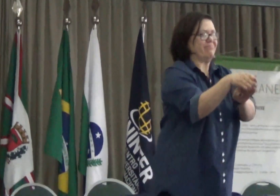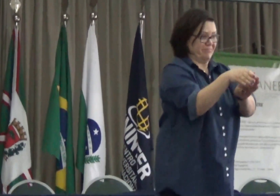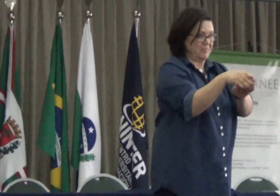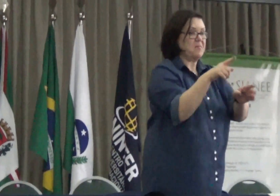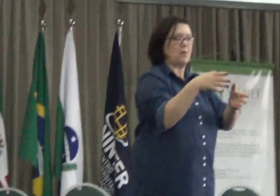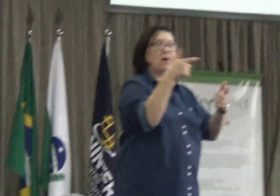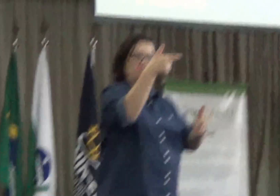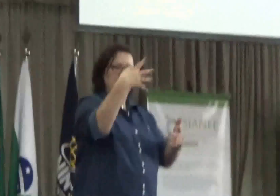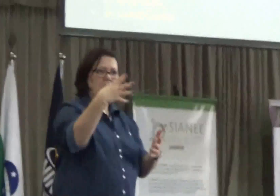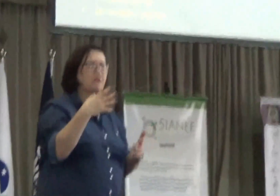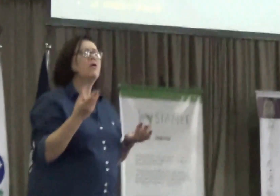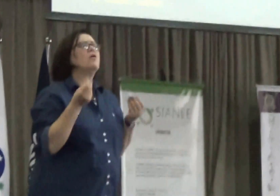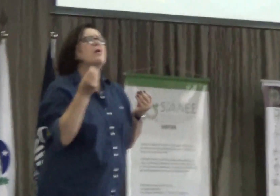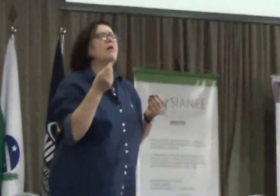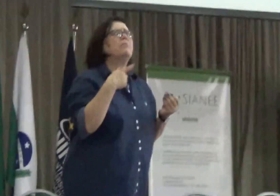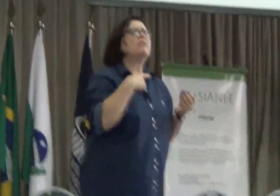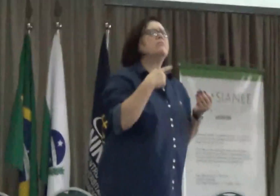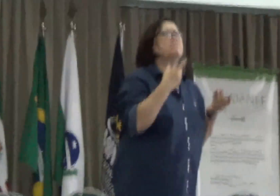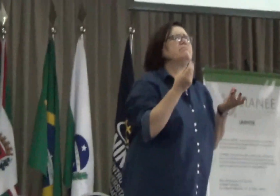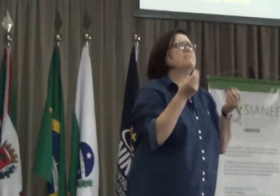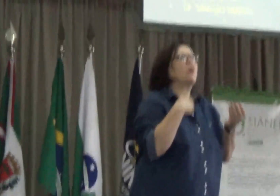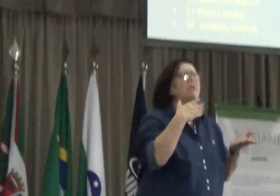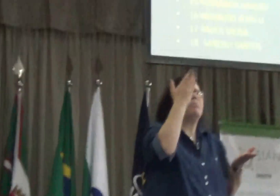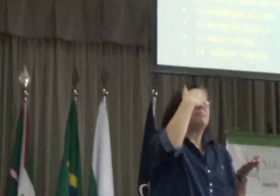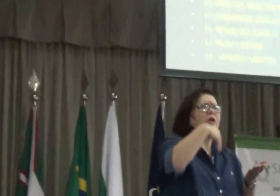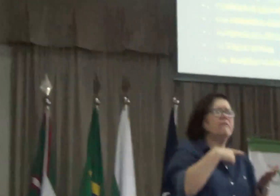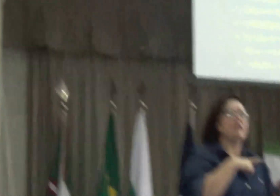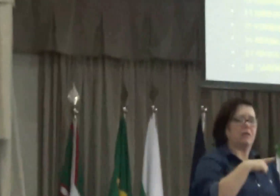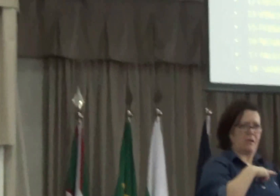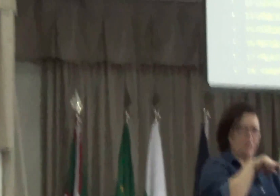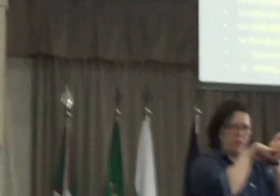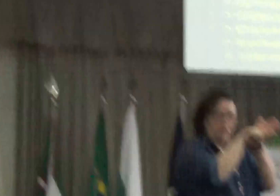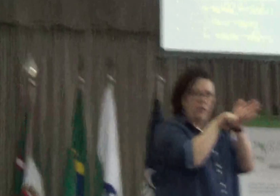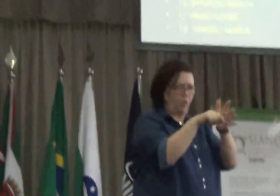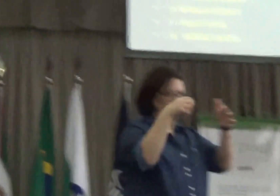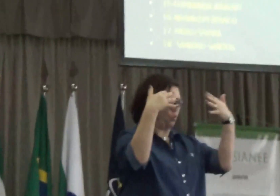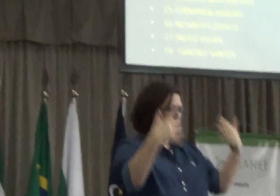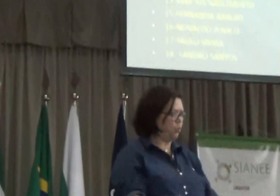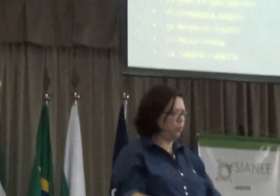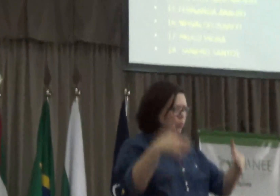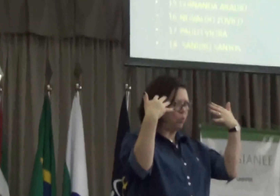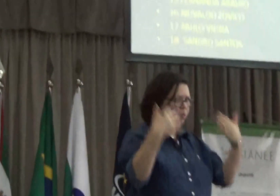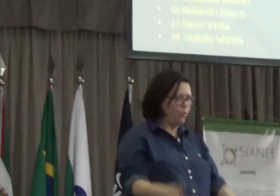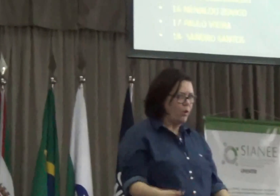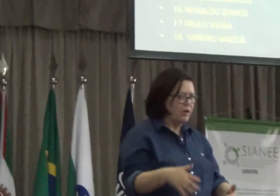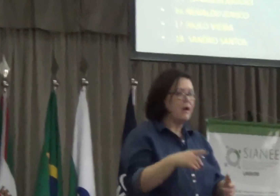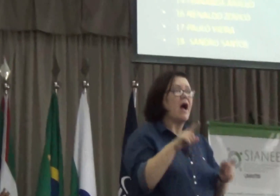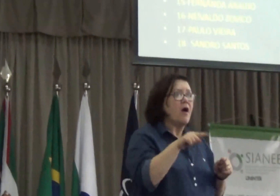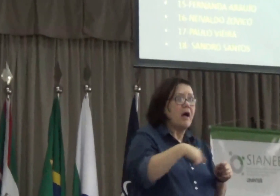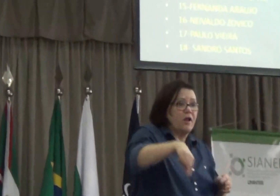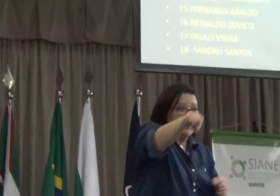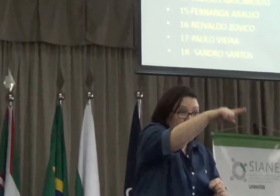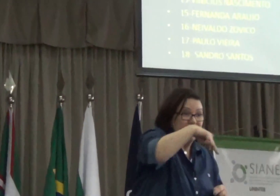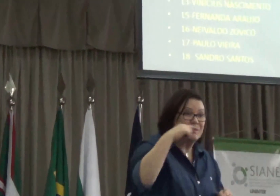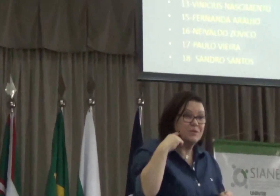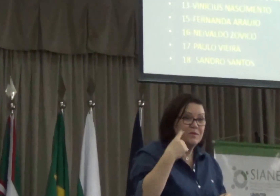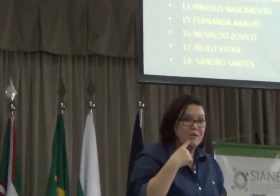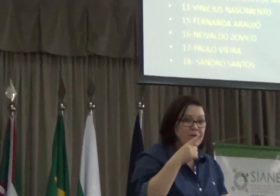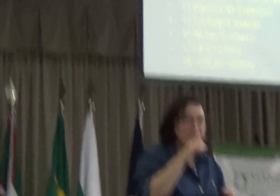orientadores em língua de sinais, e agora então estamos com esses 25 surdos já formados, fazendo pesquisas